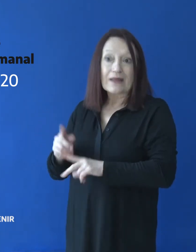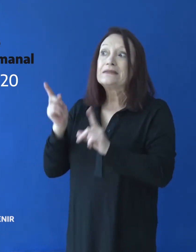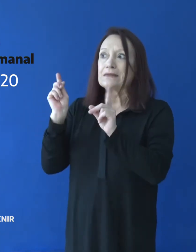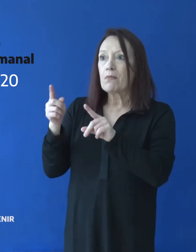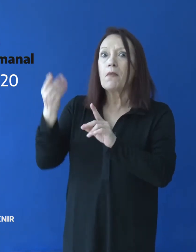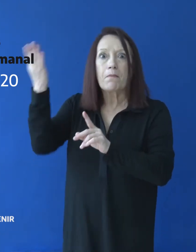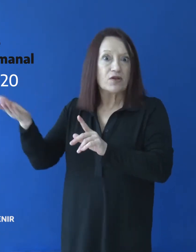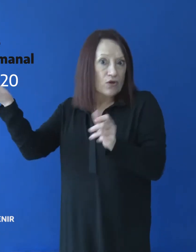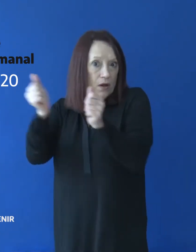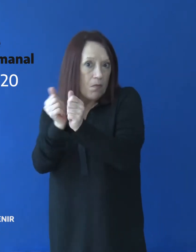contactos estrechos.